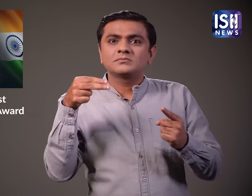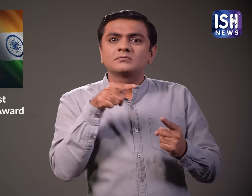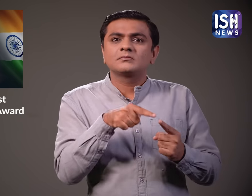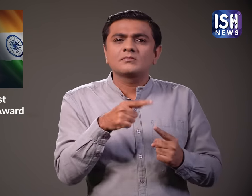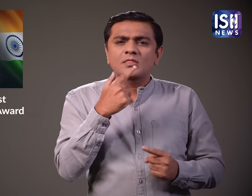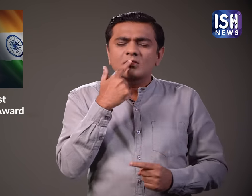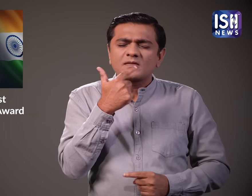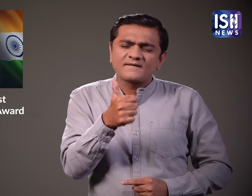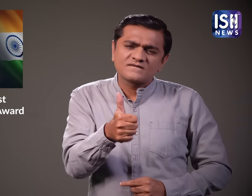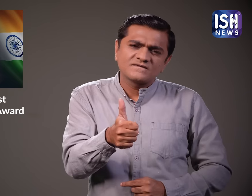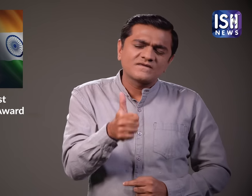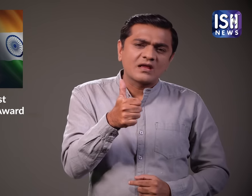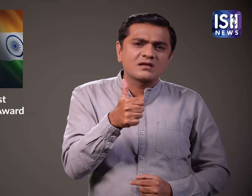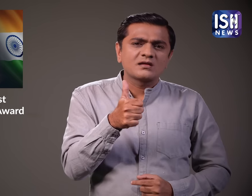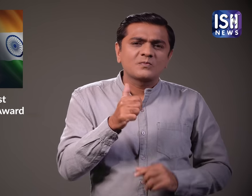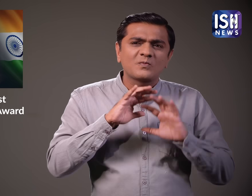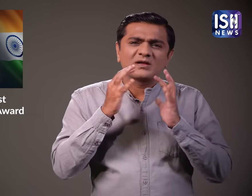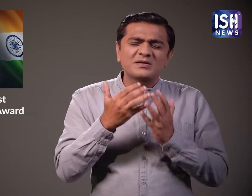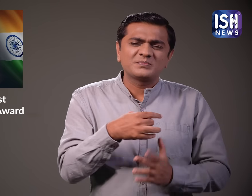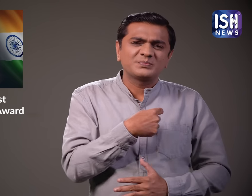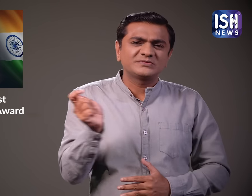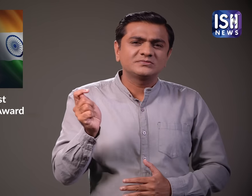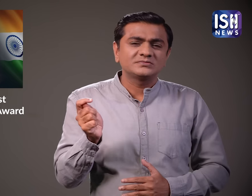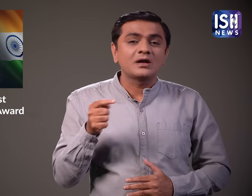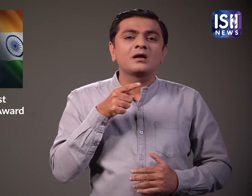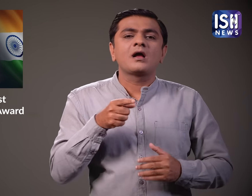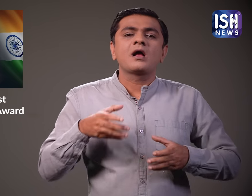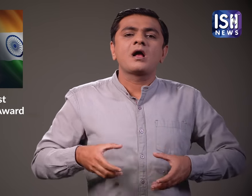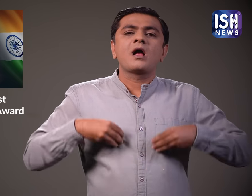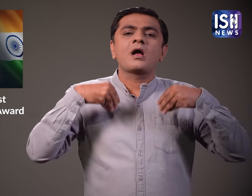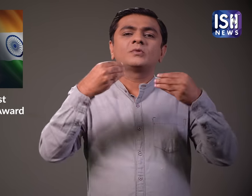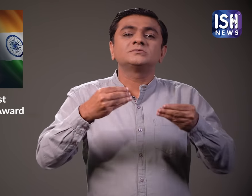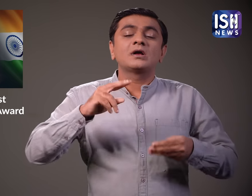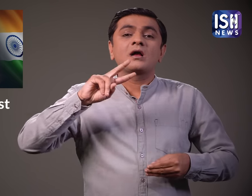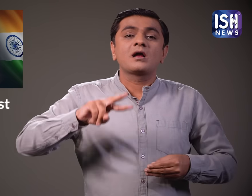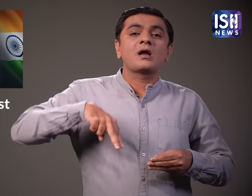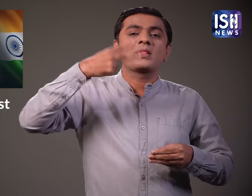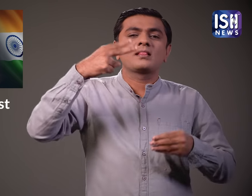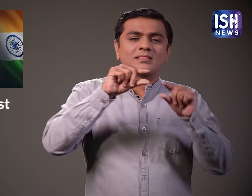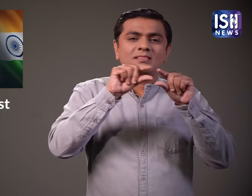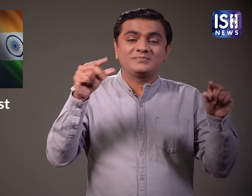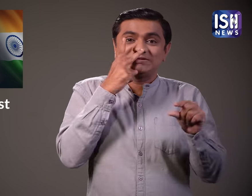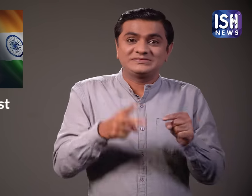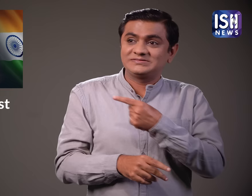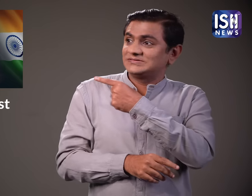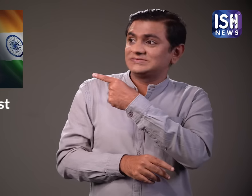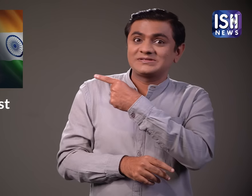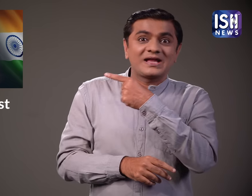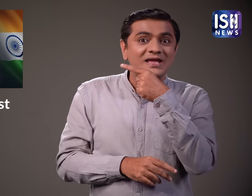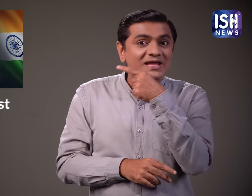इसे डबल गोल्ड बेस्ट एंड शो का पुरसकार दिया गया